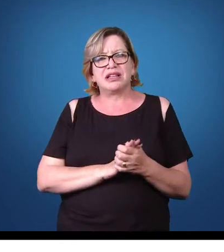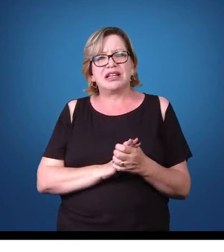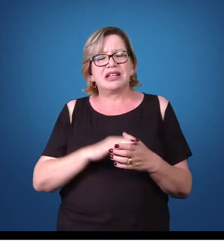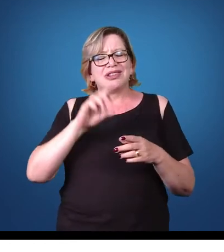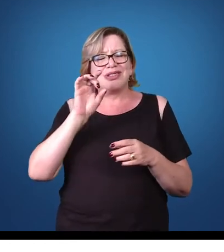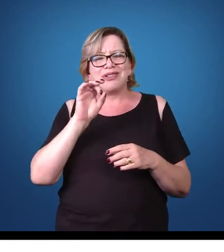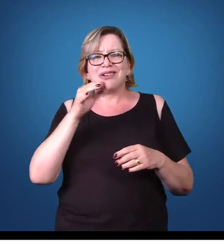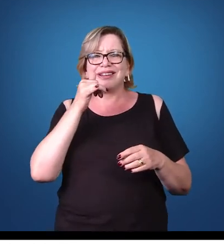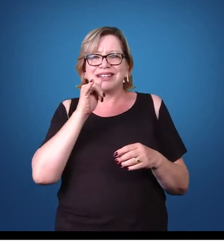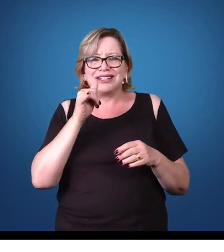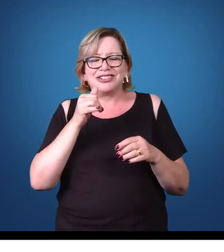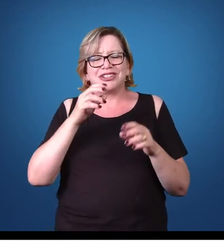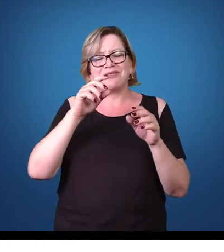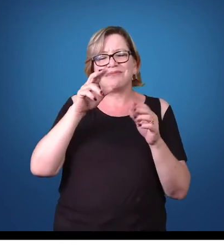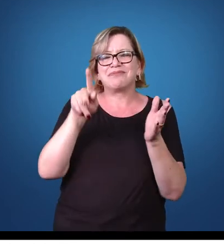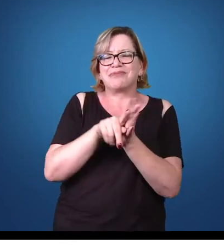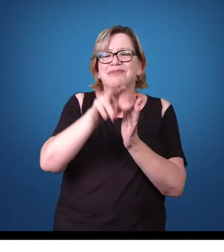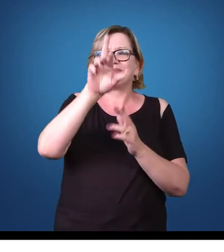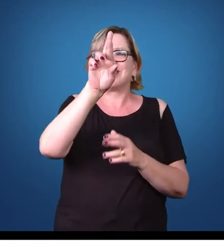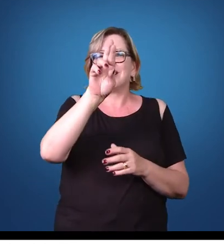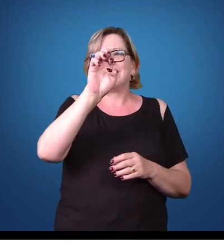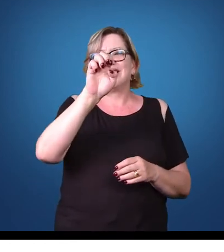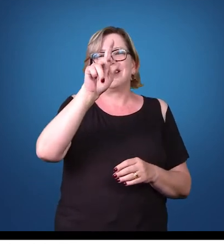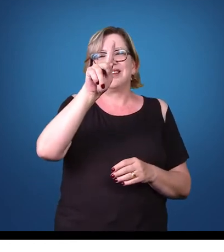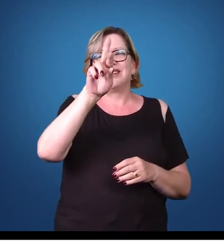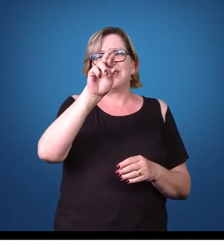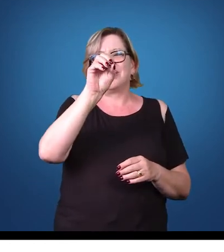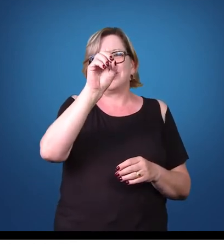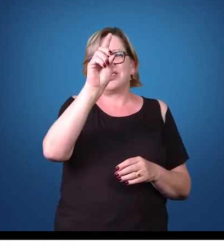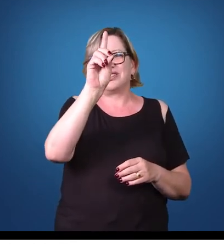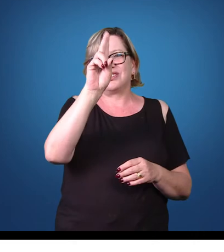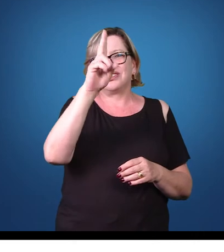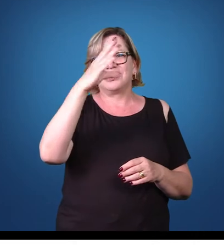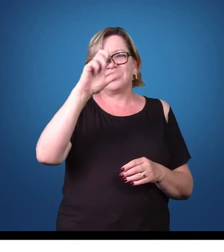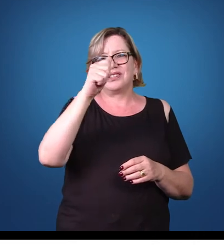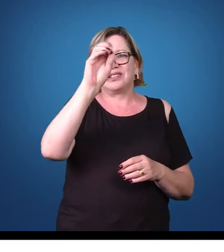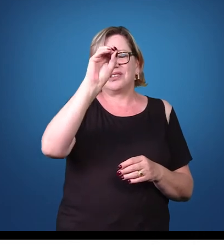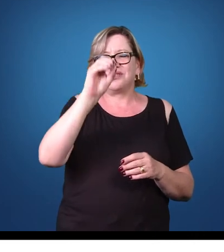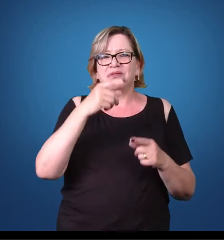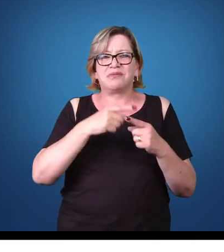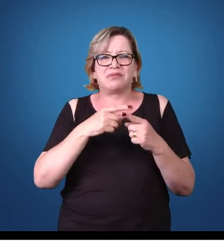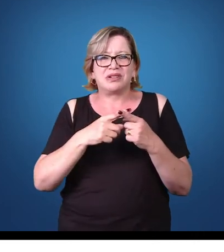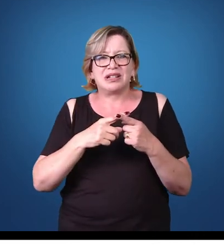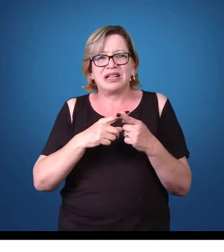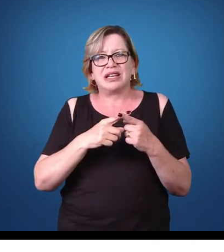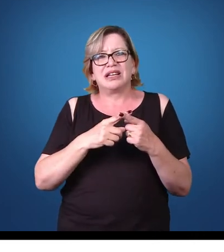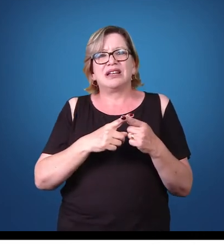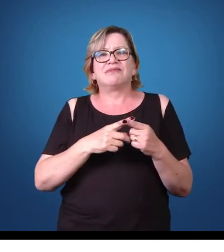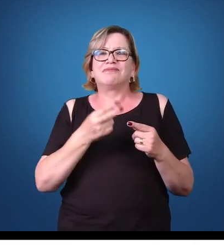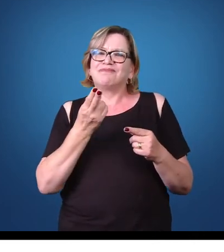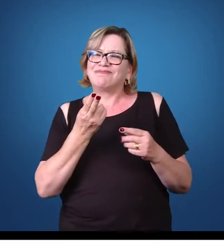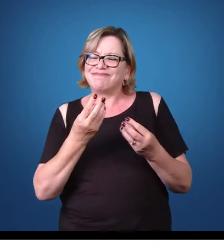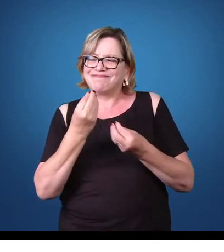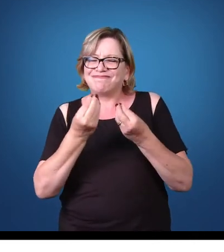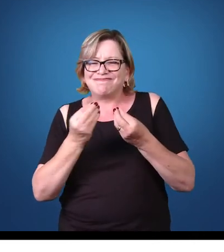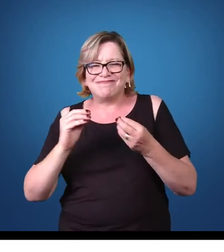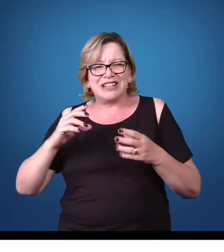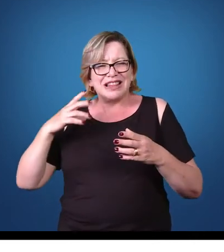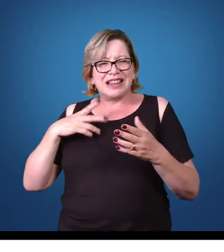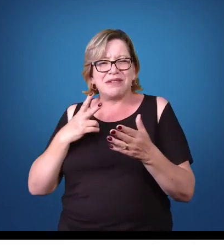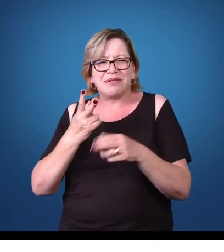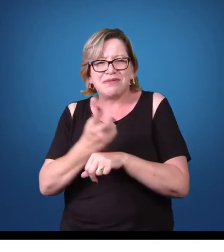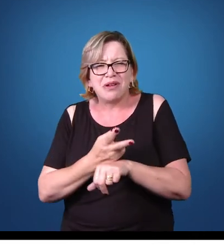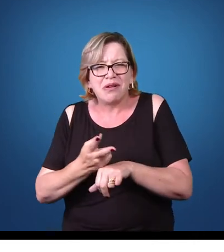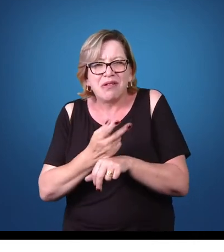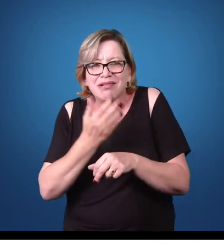energia para reprodução, porque a questão nutricional, busca por alimento, está tudo dentro do